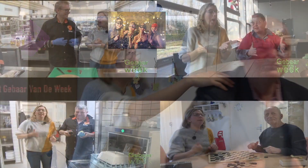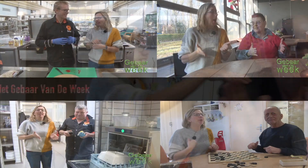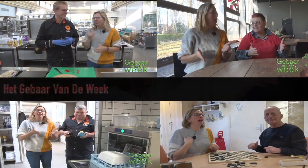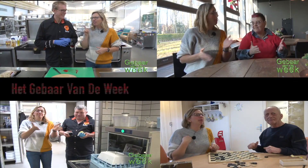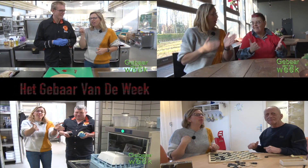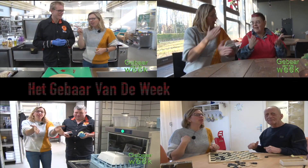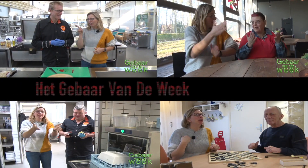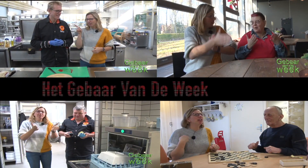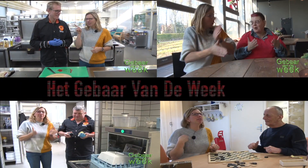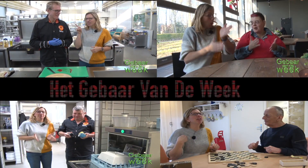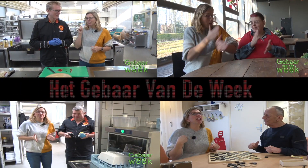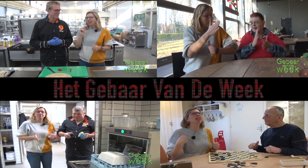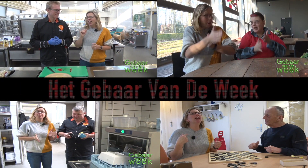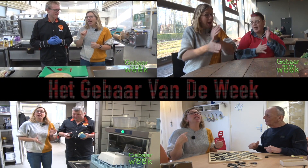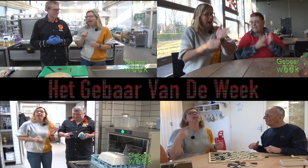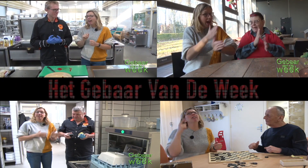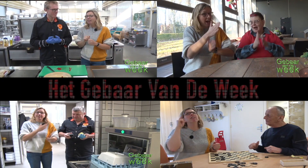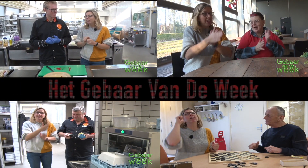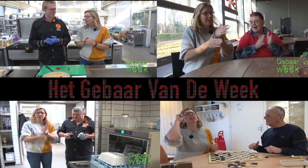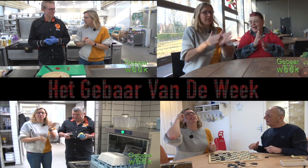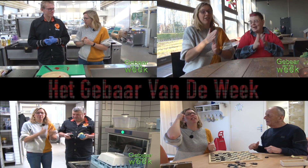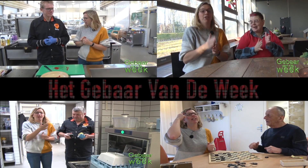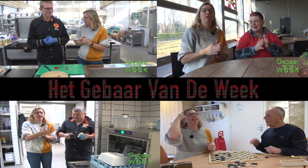het gebaar van de week